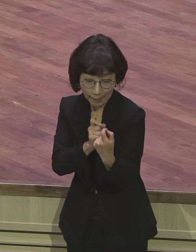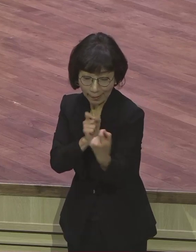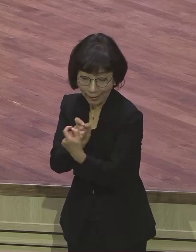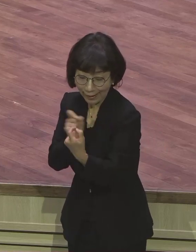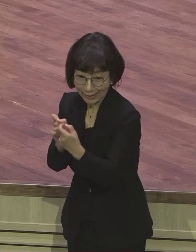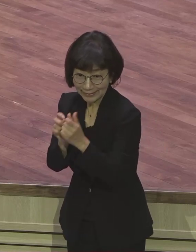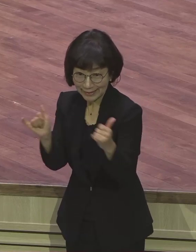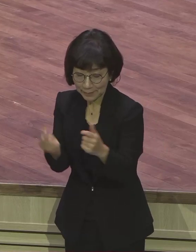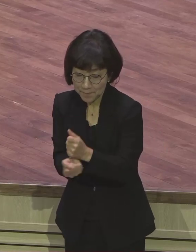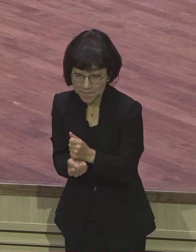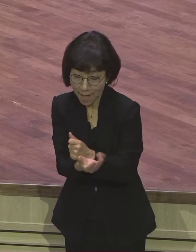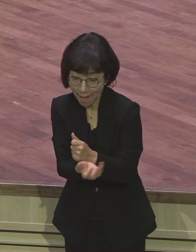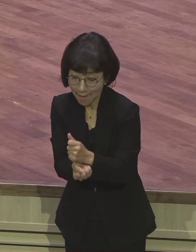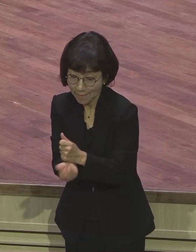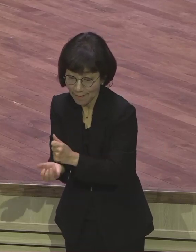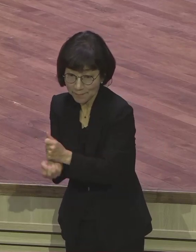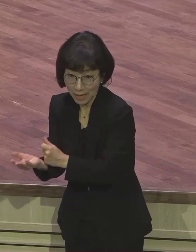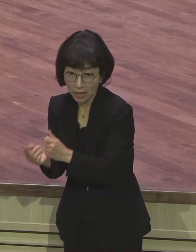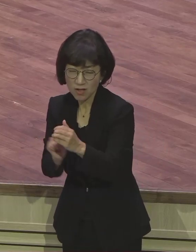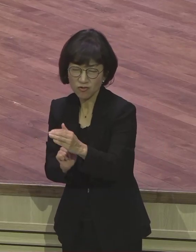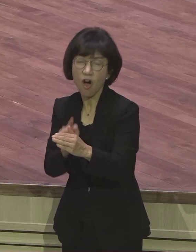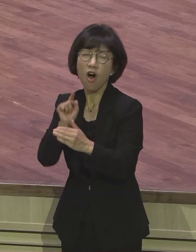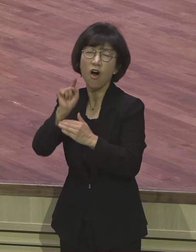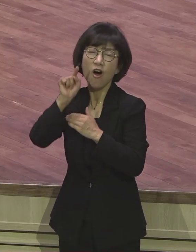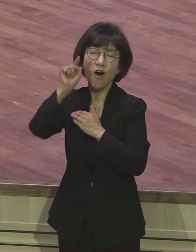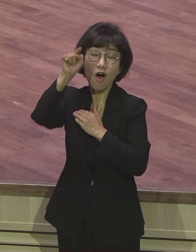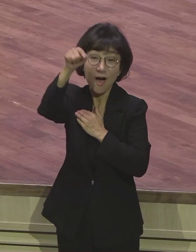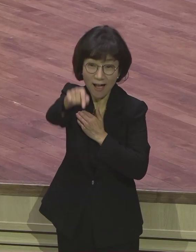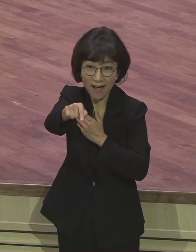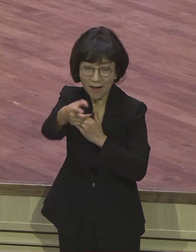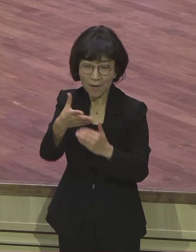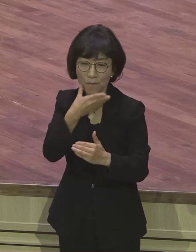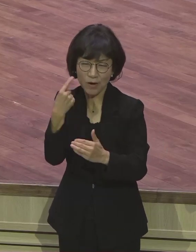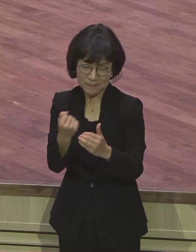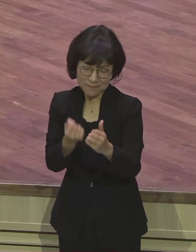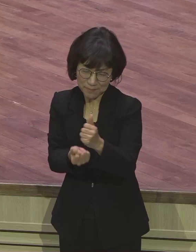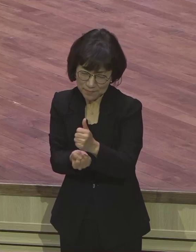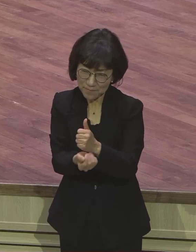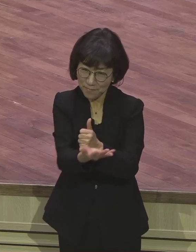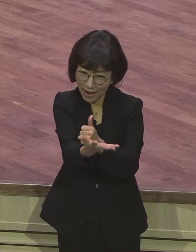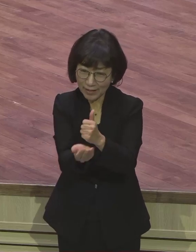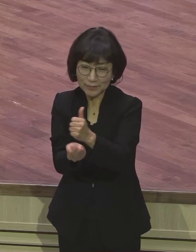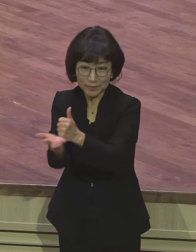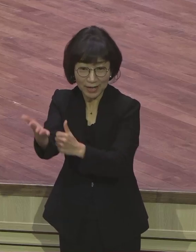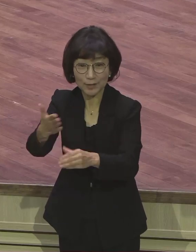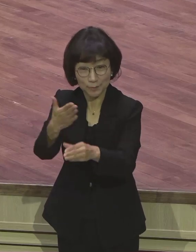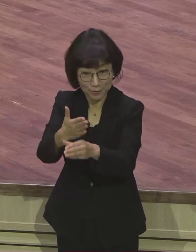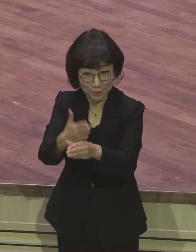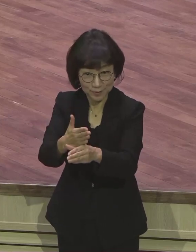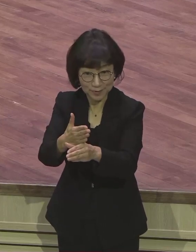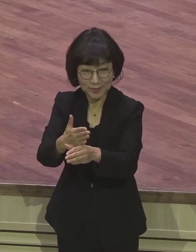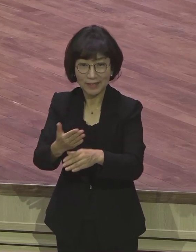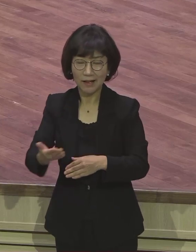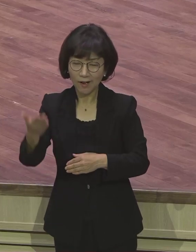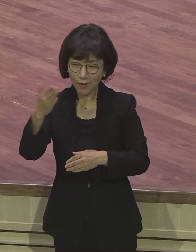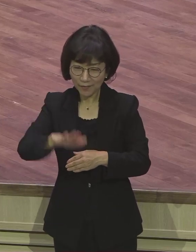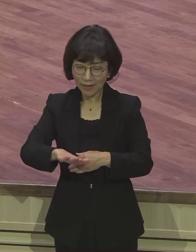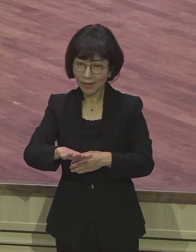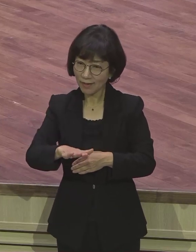역량을 입히게 된단 말이에요. 그런데 15절 17절에 보면 아주 흥미로운 이야기가 나오죠. 사도